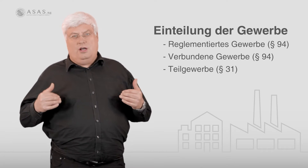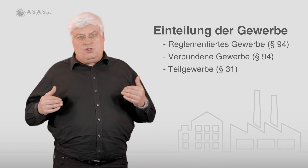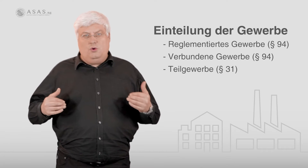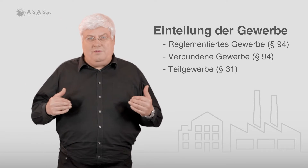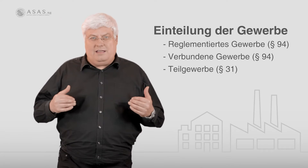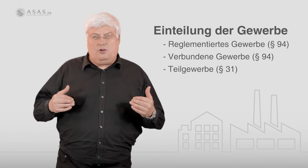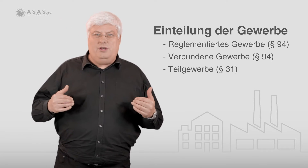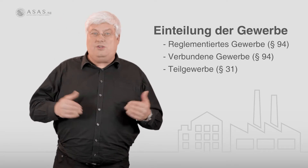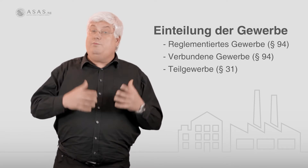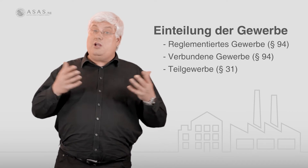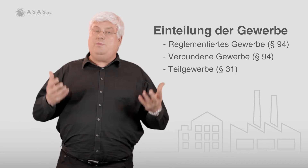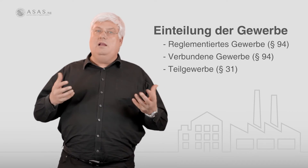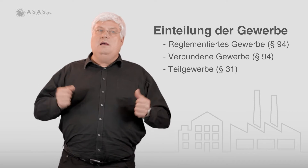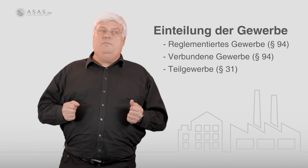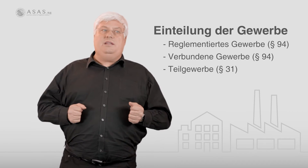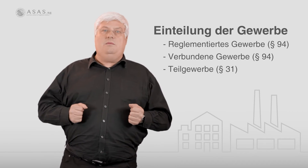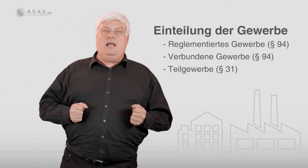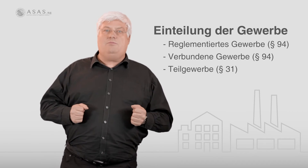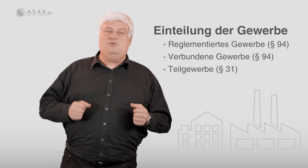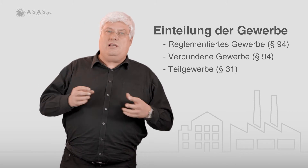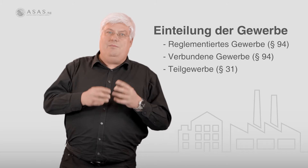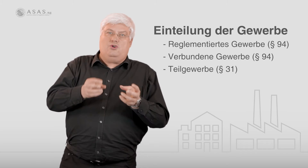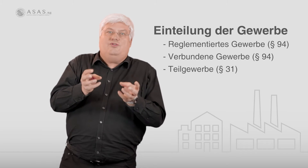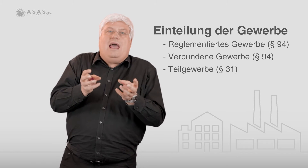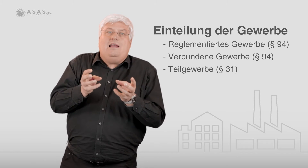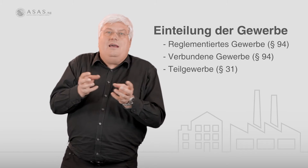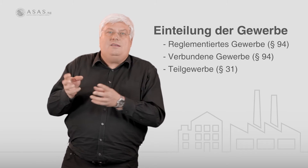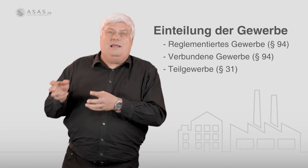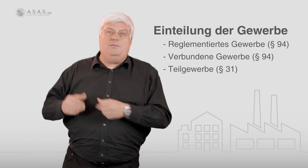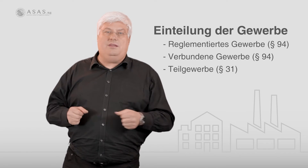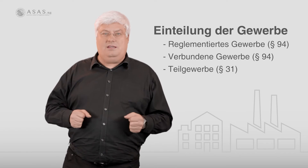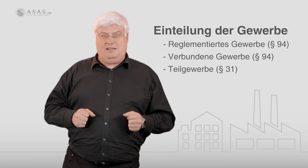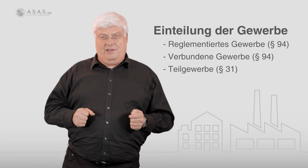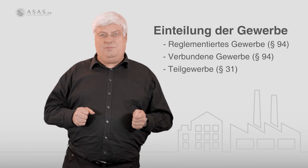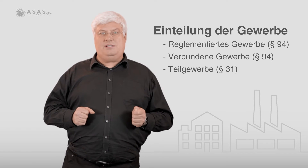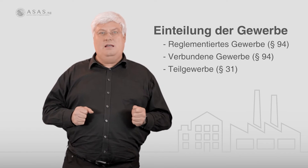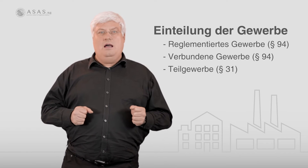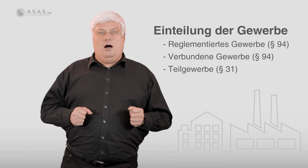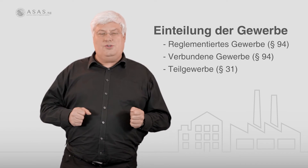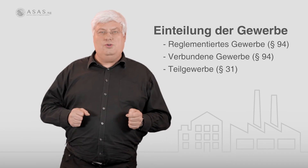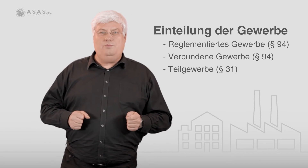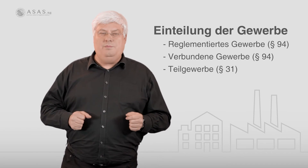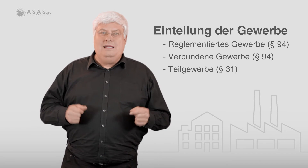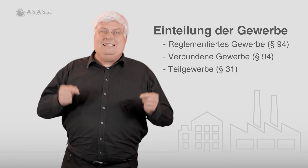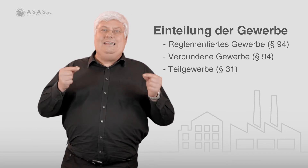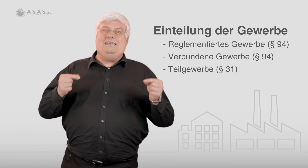ausgeübt werden können. Zum Beispiel mit einem Lehrabschluss kann man schon Teile eines reglementierten Gewerbes ausüben. Diese